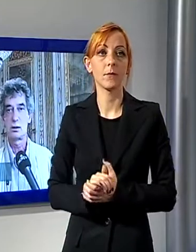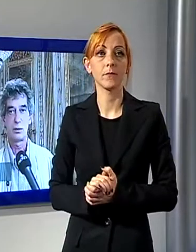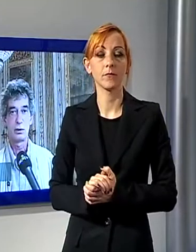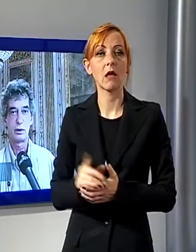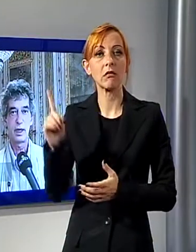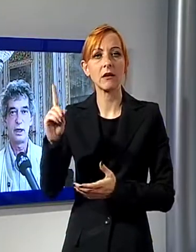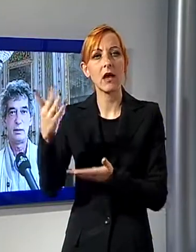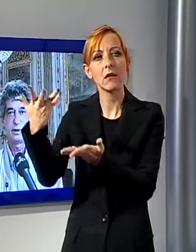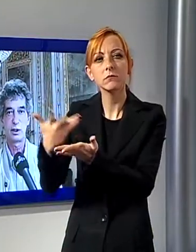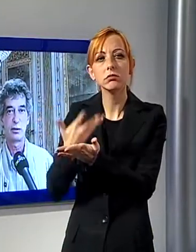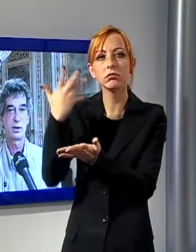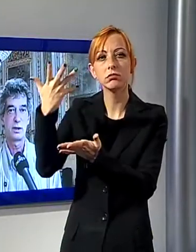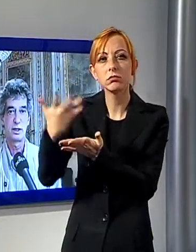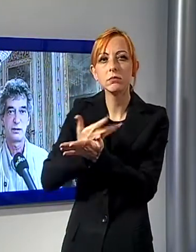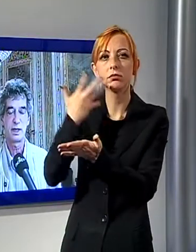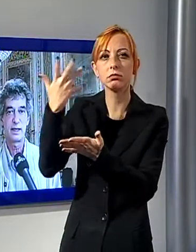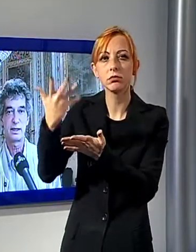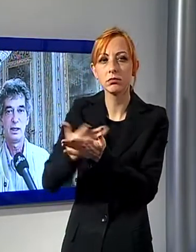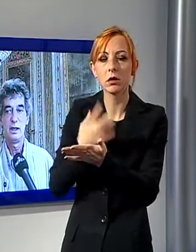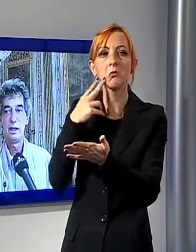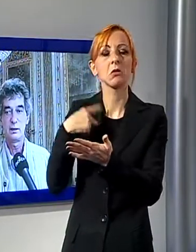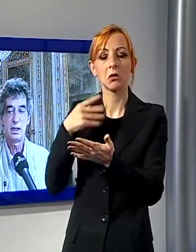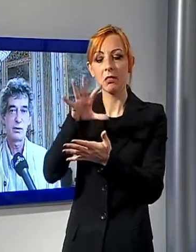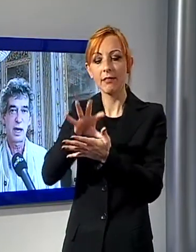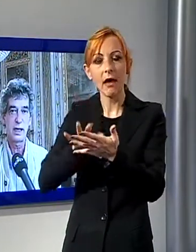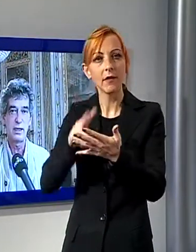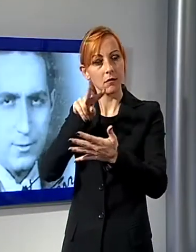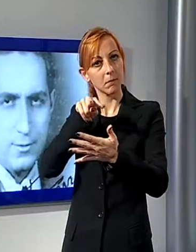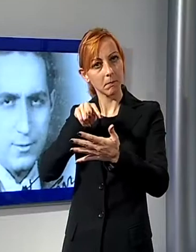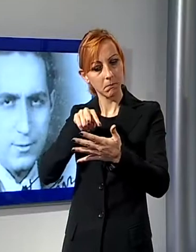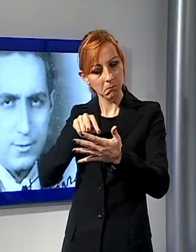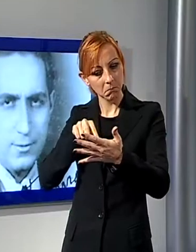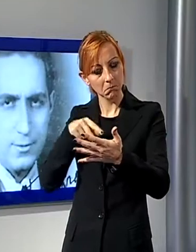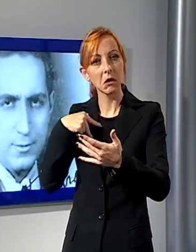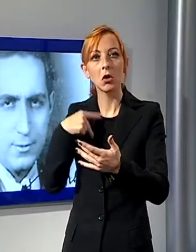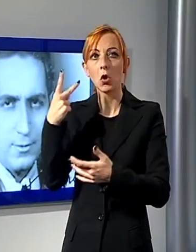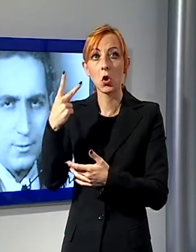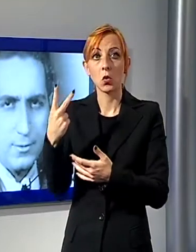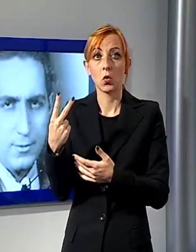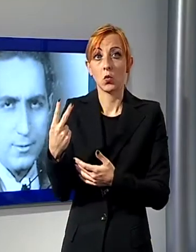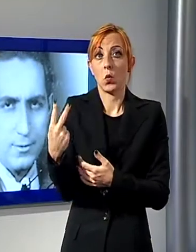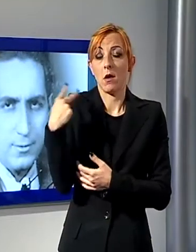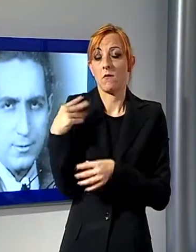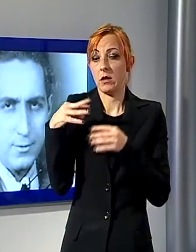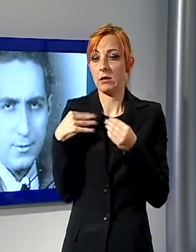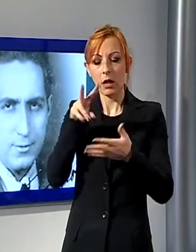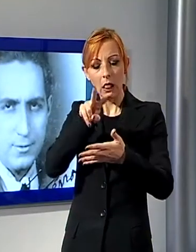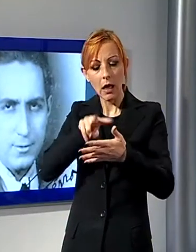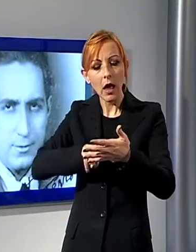autore e mi fece conoscere questi suoi testi. Quindi da due anni mi sono messo a leggere praticamente un po' tutta la sua opera che,